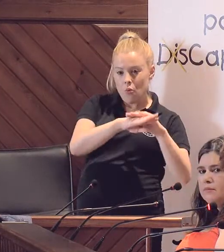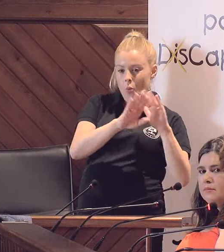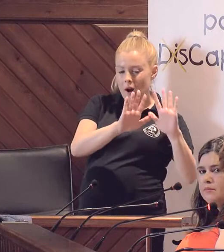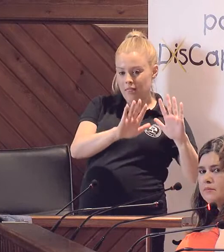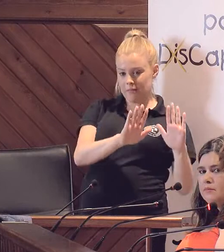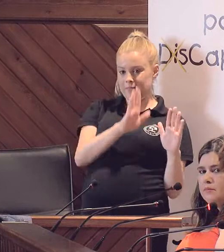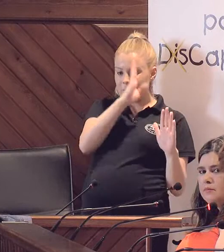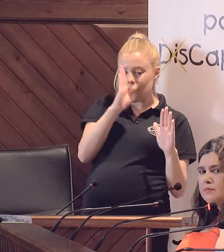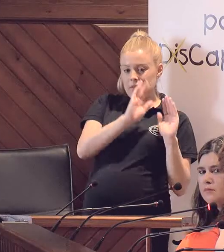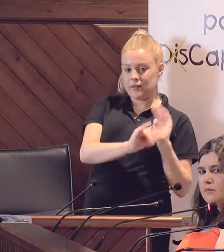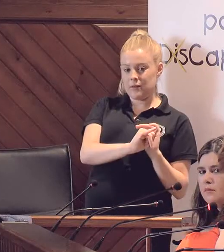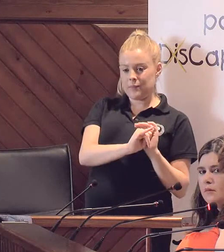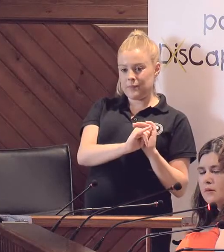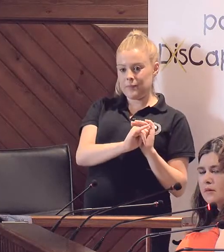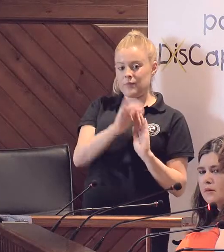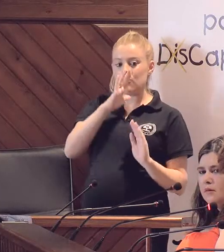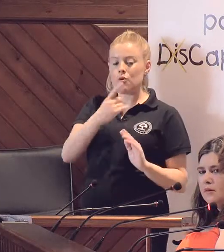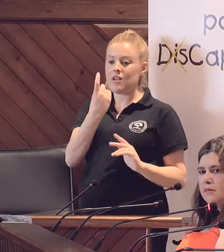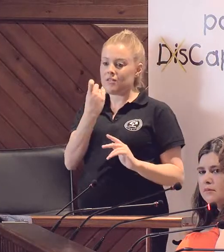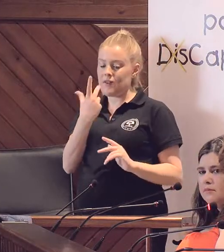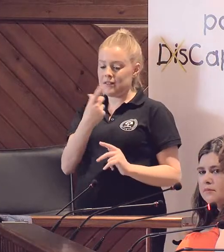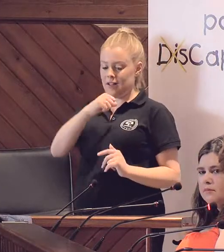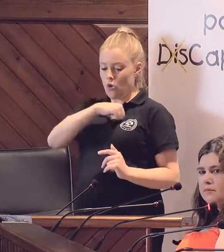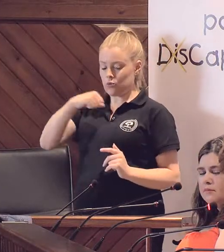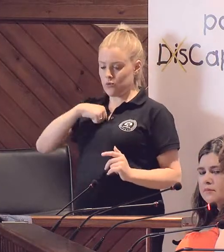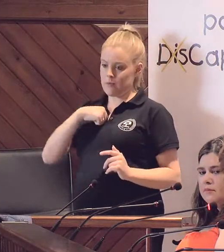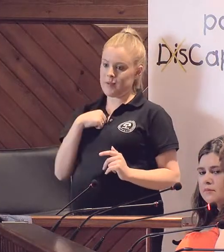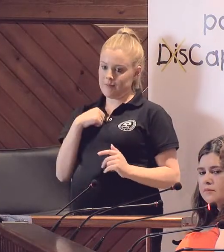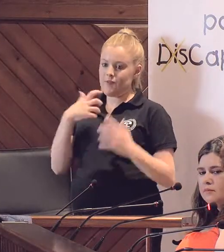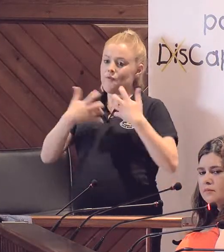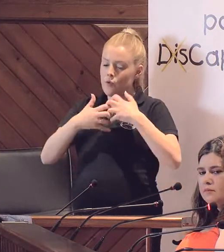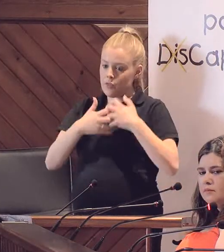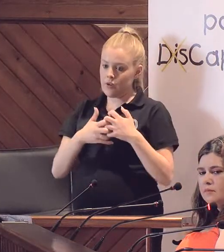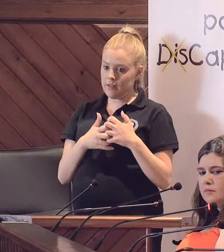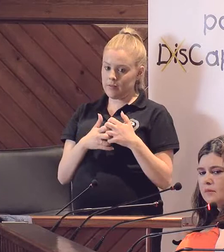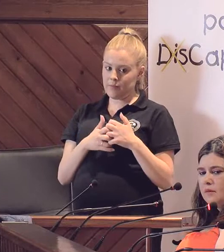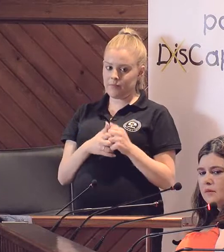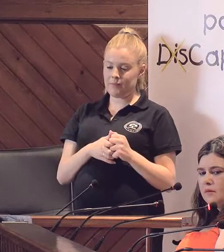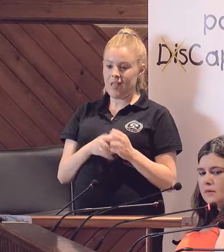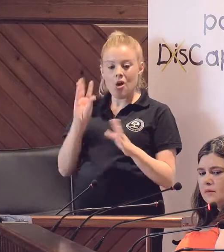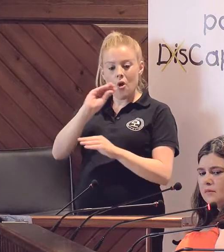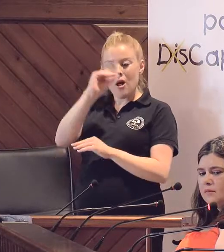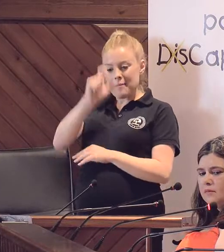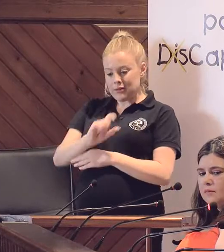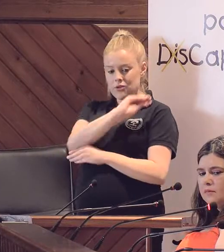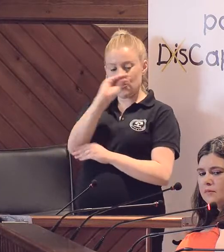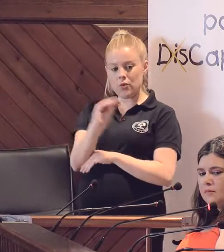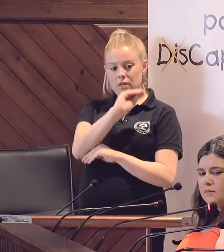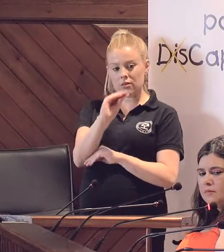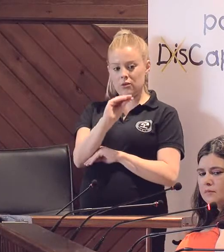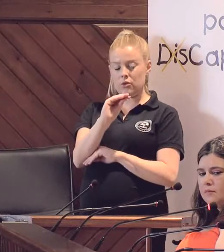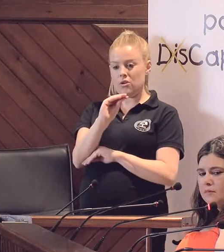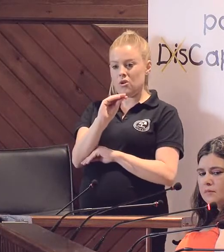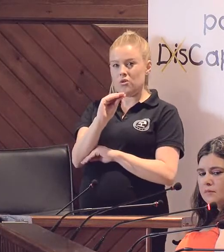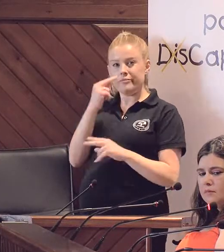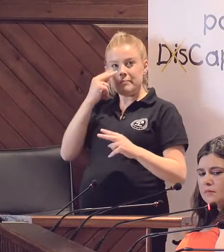confieren identidad y funcionalidad. El cuidador es la foto fija de quien fue y ya no